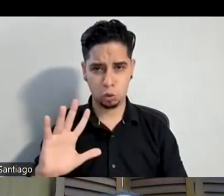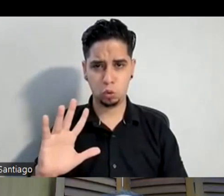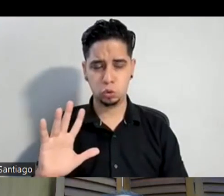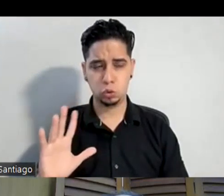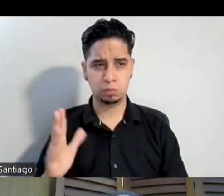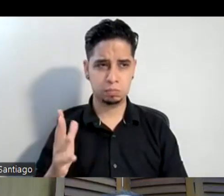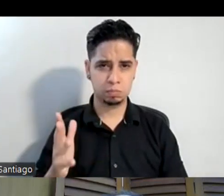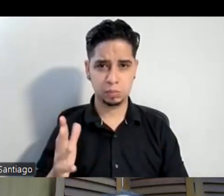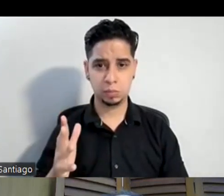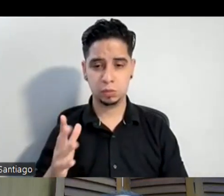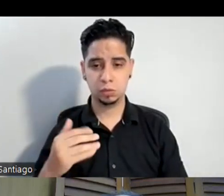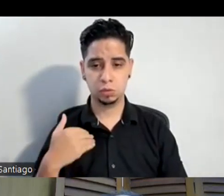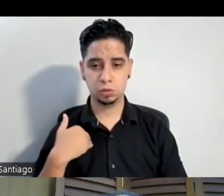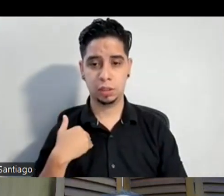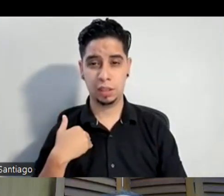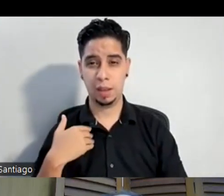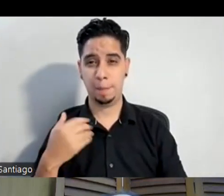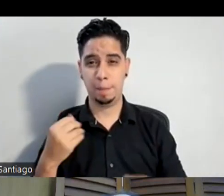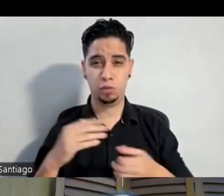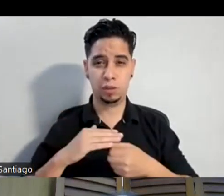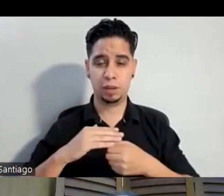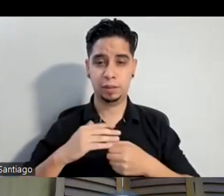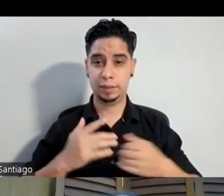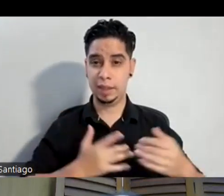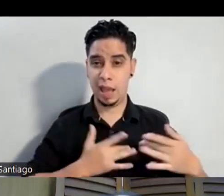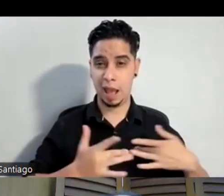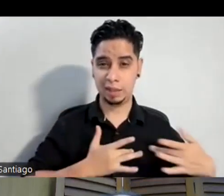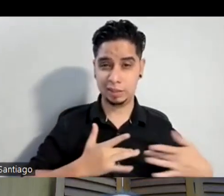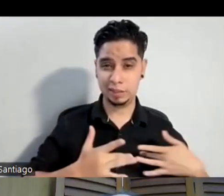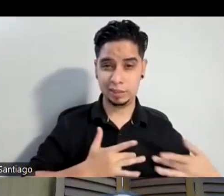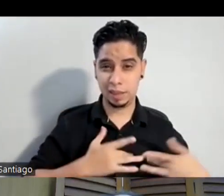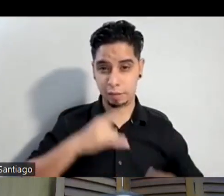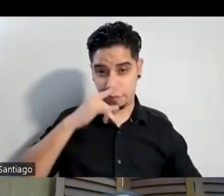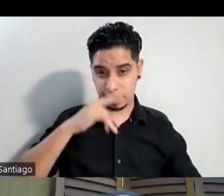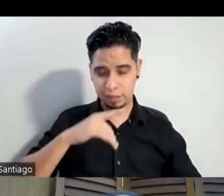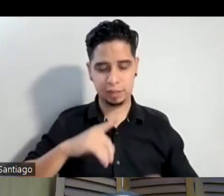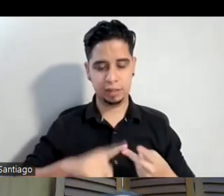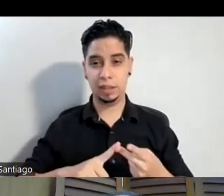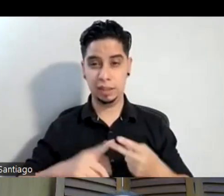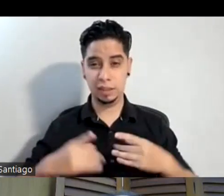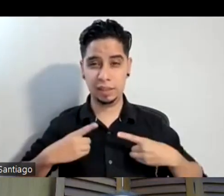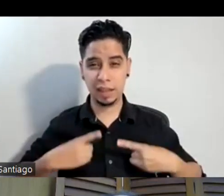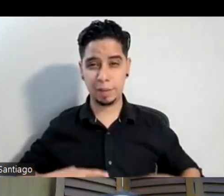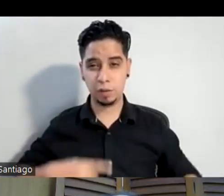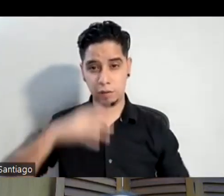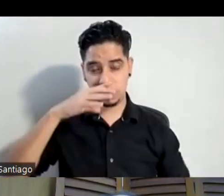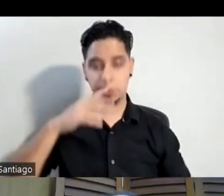comencé a padecer de lo que era ansiedad infantil y depresión infantil y depresión Entonces, pues mi mamá me llevó a psicólogo, el psicólogo le